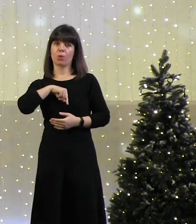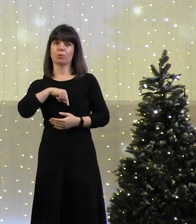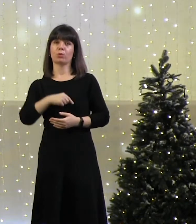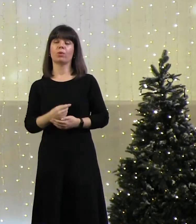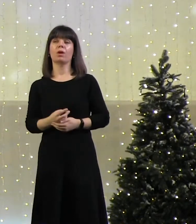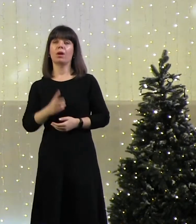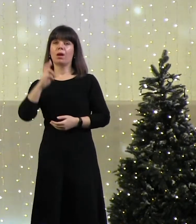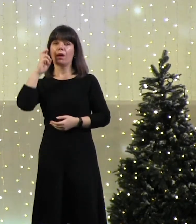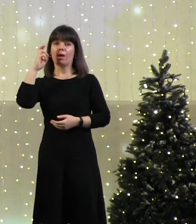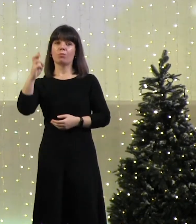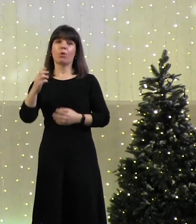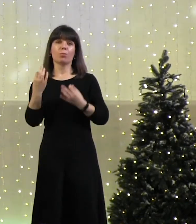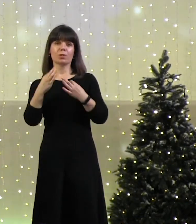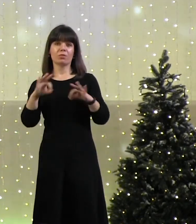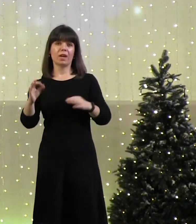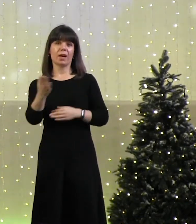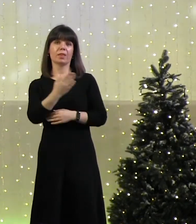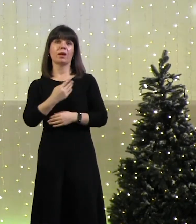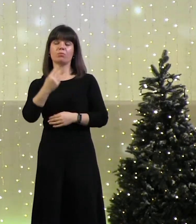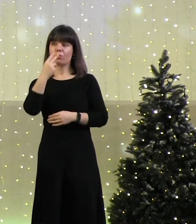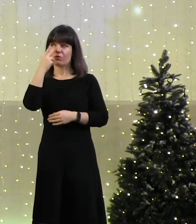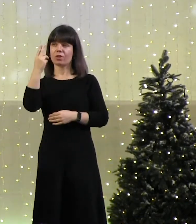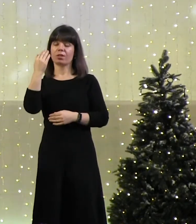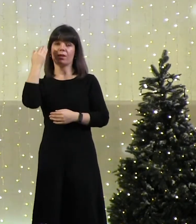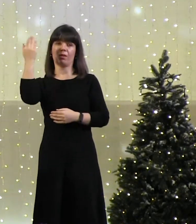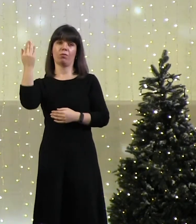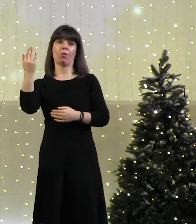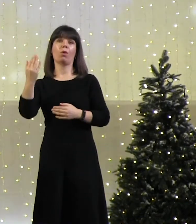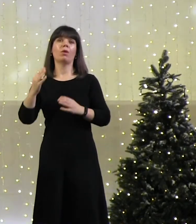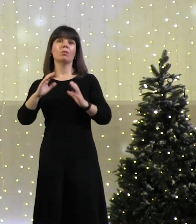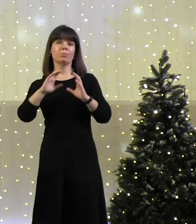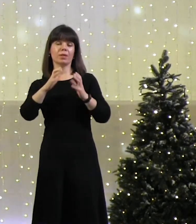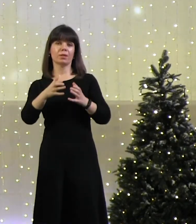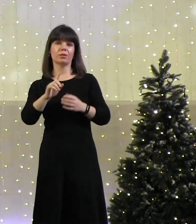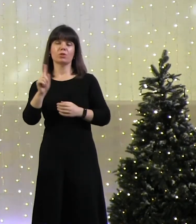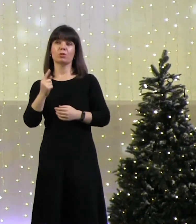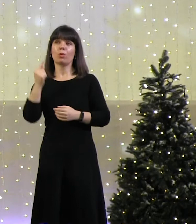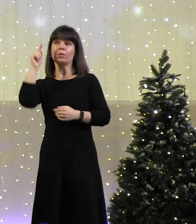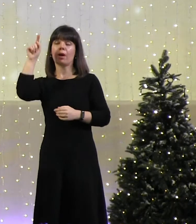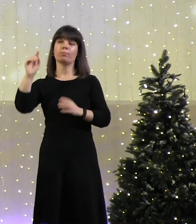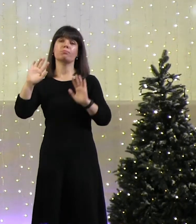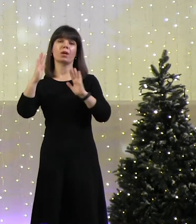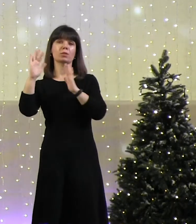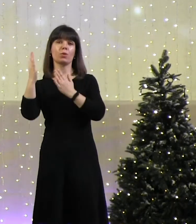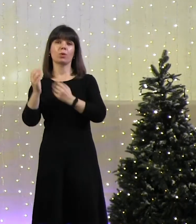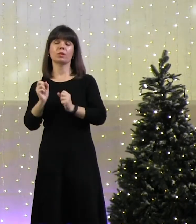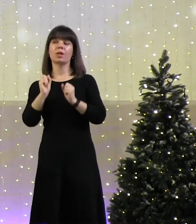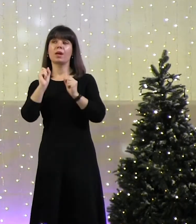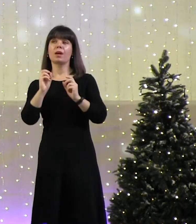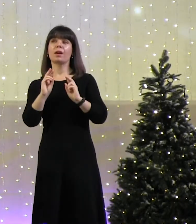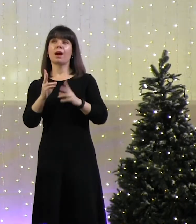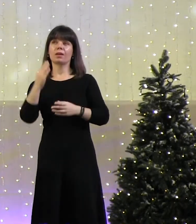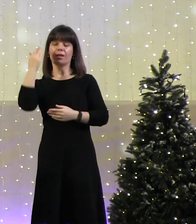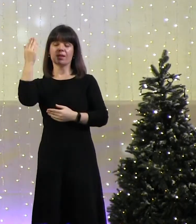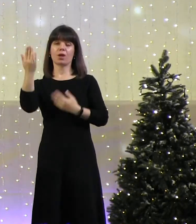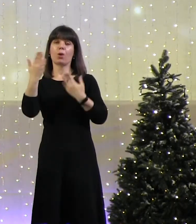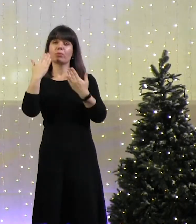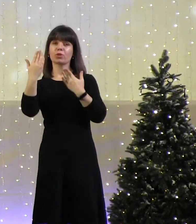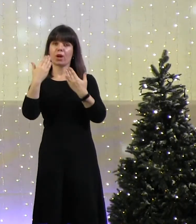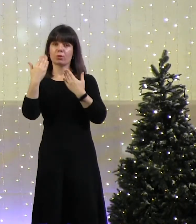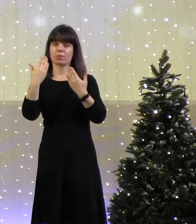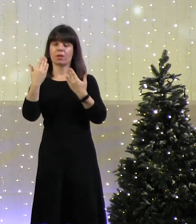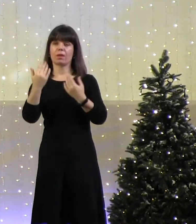Он позволяет нам заглянуть в щелку его мира. Что там происходит, как они общаются, а между ними есть общение.